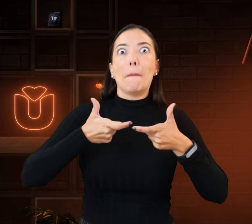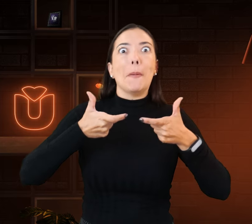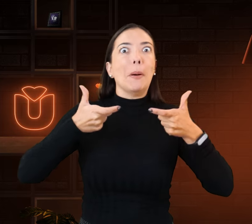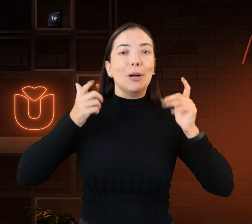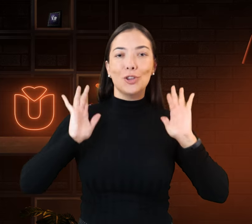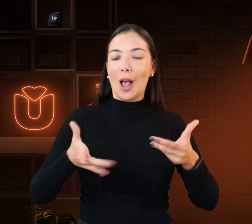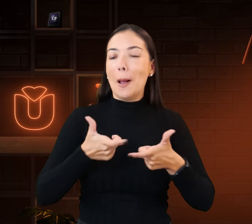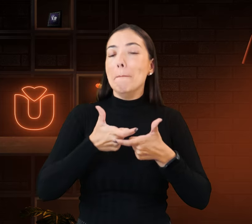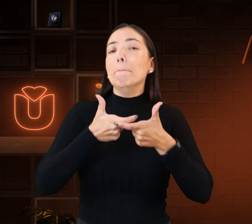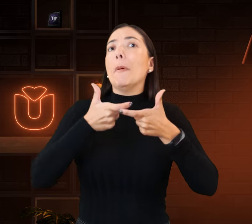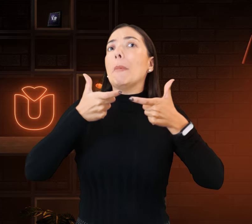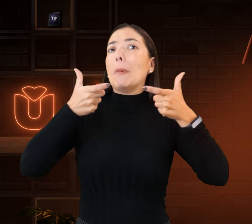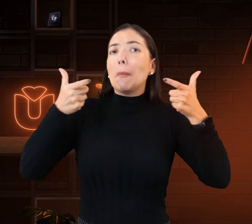Cresceu muito. Por quê?